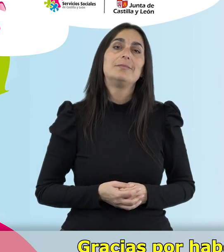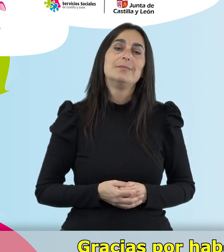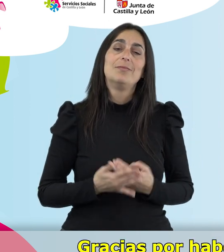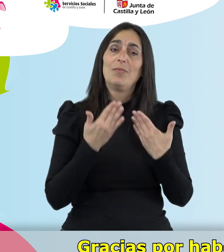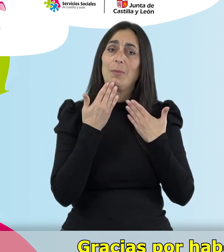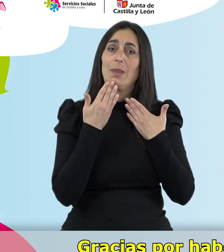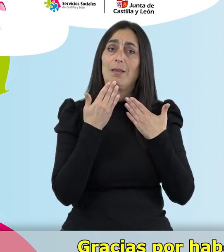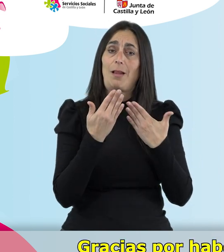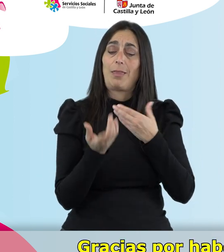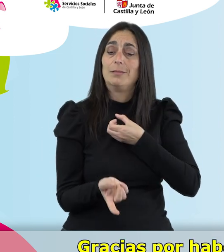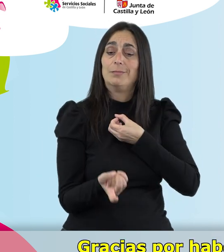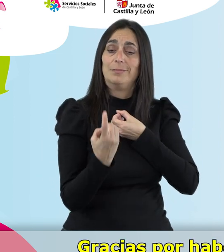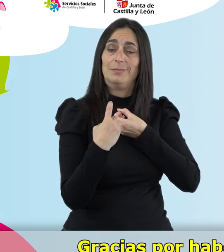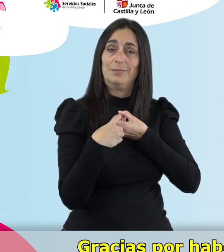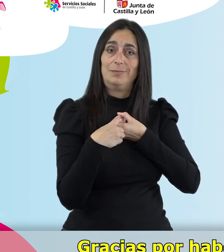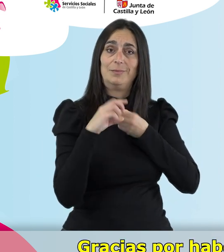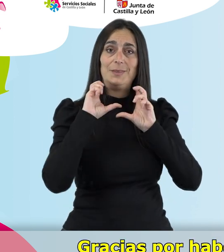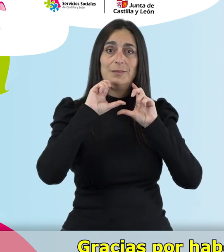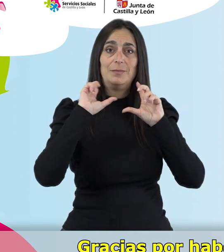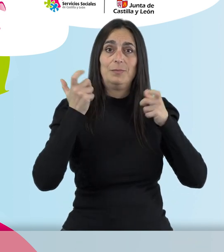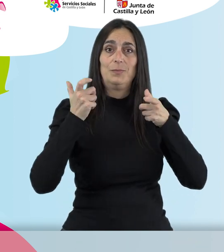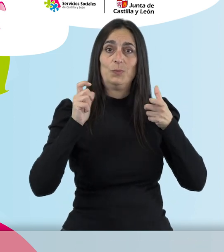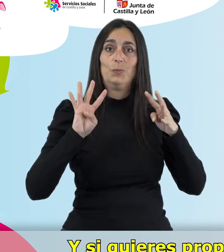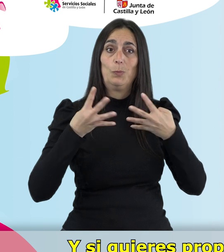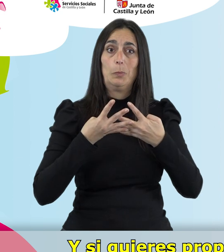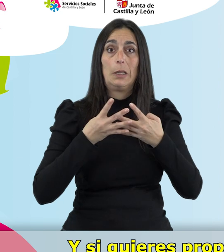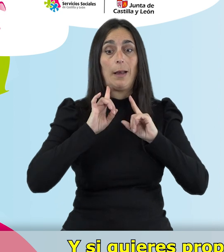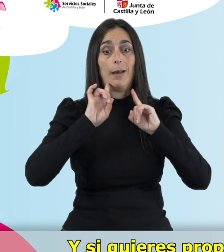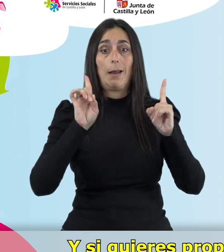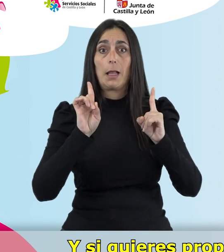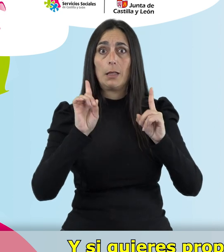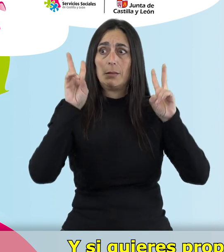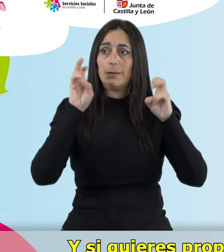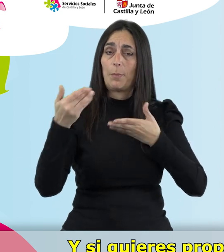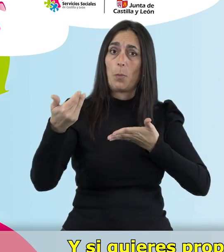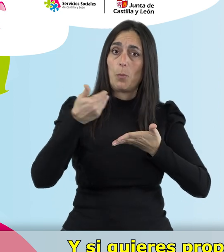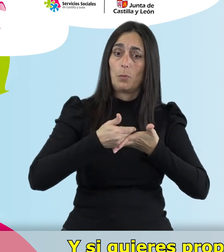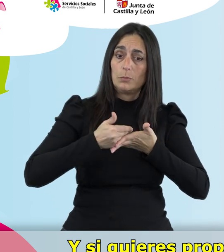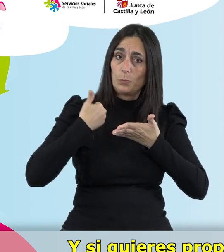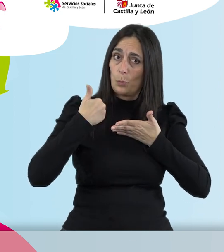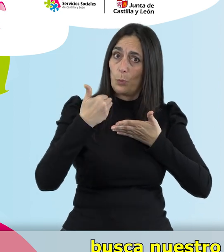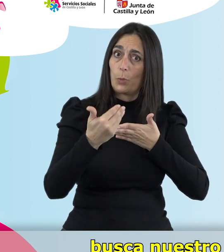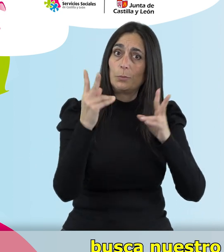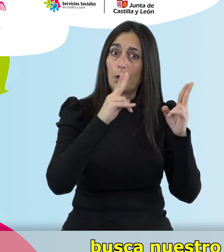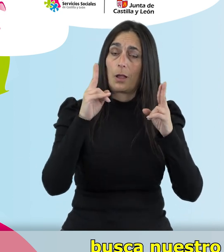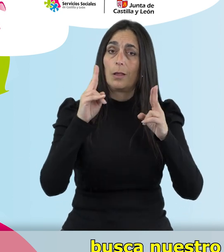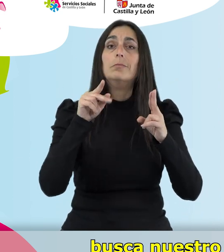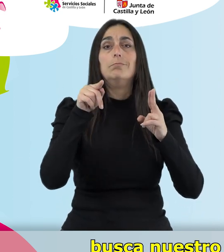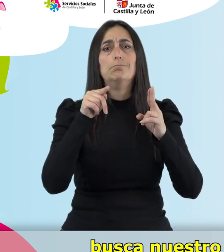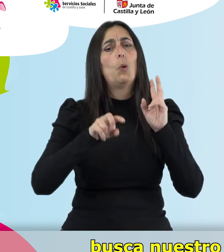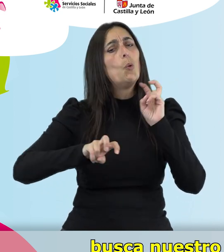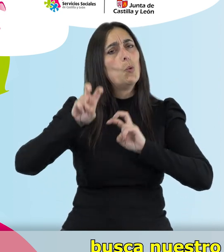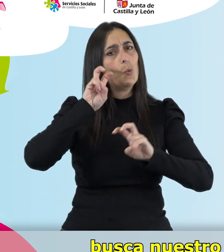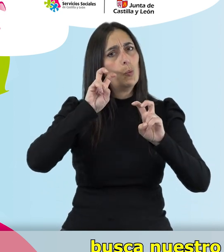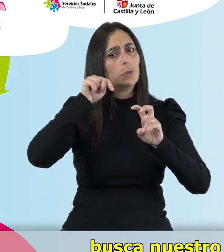Gracias por haberte sumado a nuestro podcast. Y si quieres proponer un tema para un próximo episodio, busca nuestro